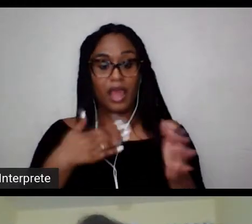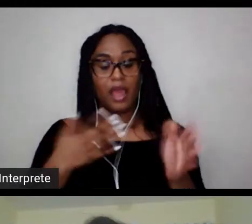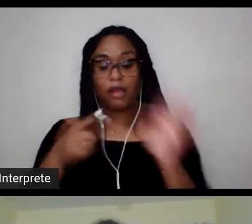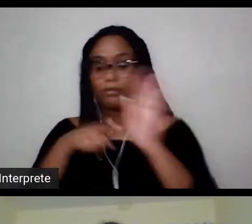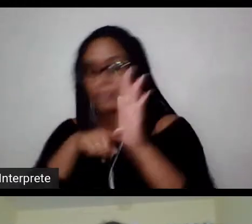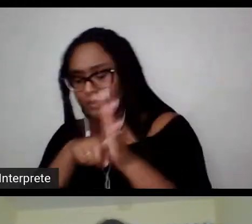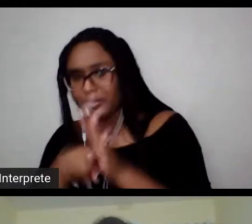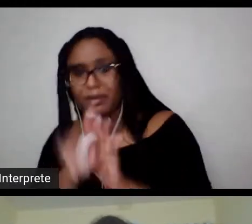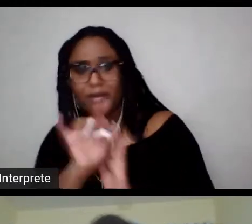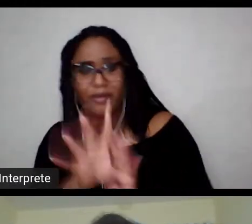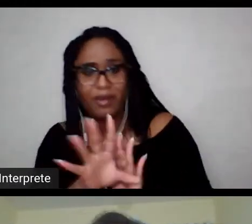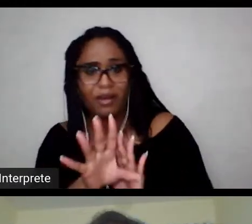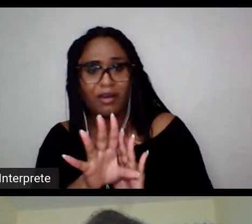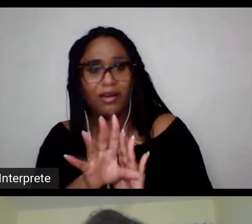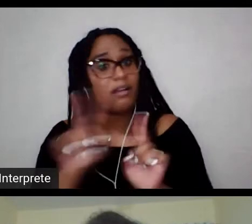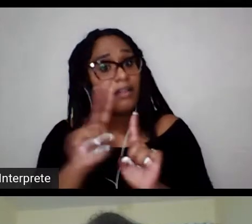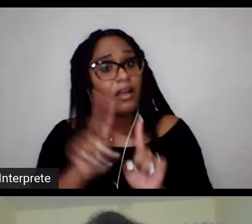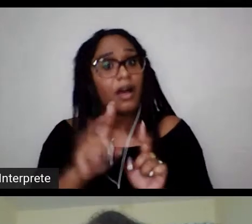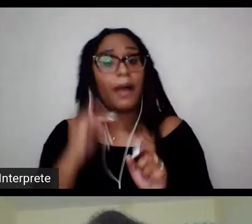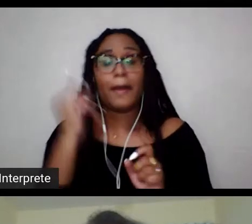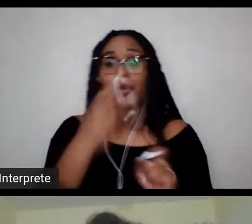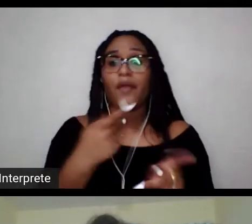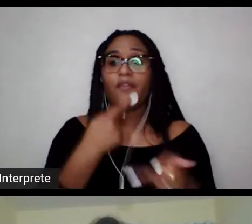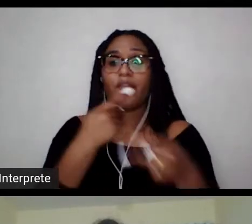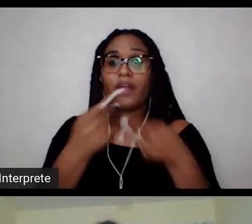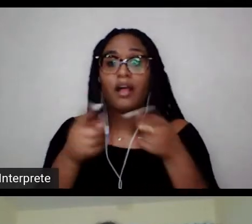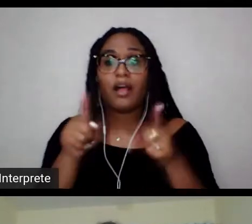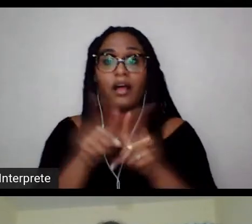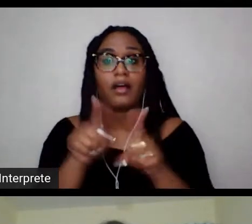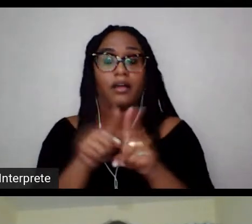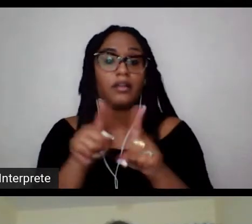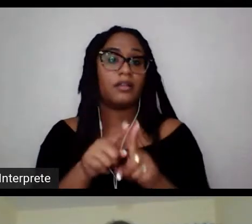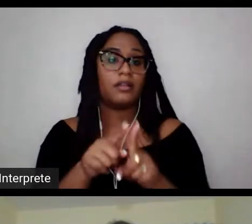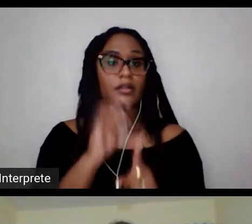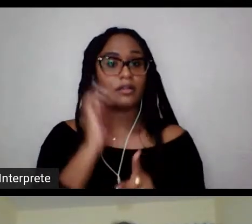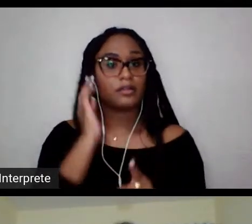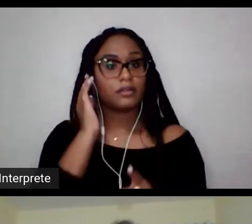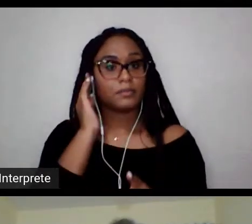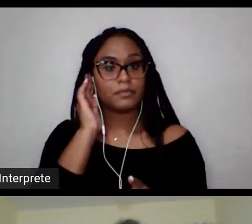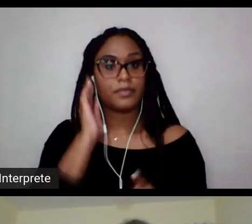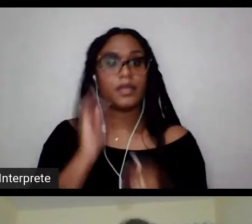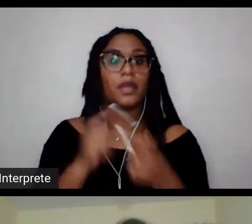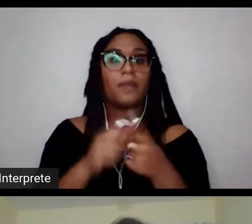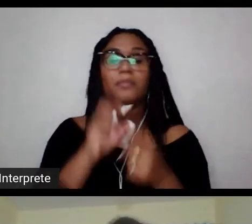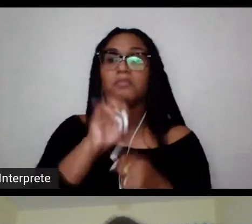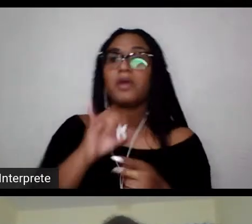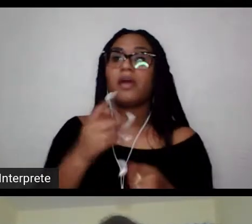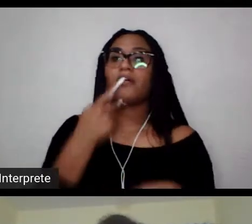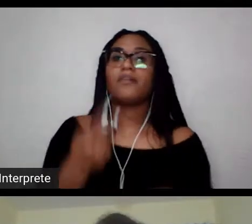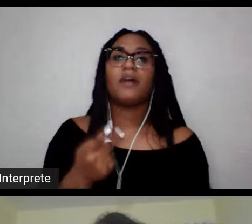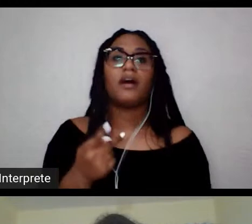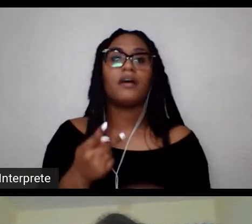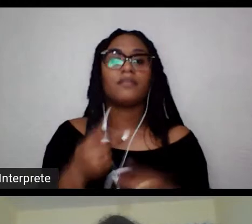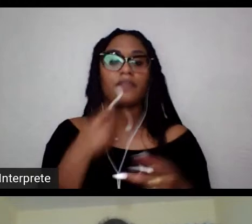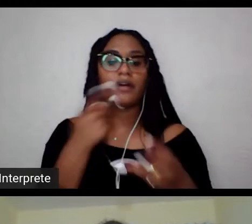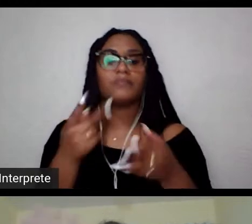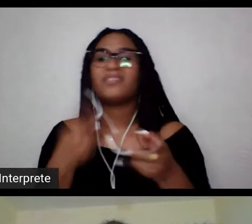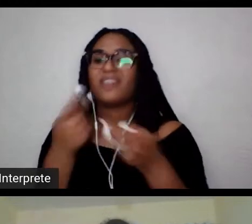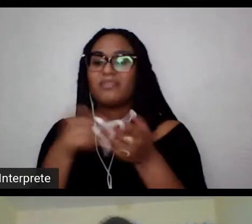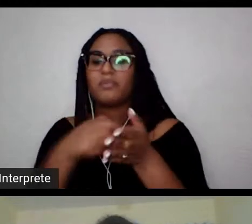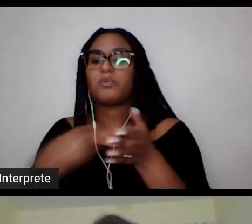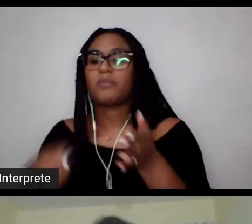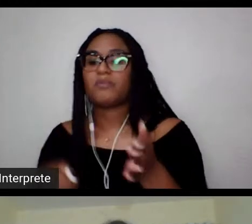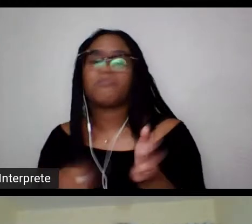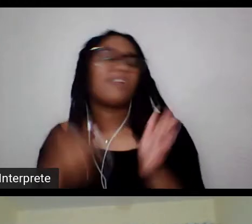como esse para mostrar o que a gente produz, porque senão o que a gente produz vai de novo para uma biblioteca ou para um